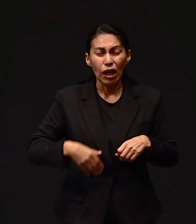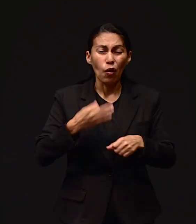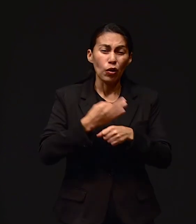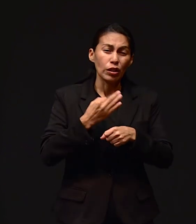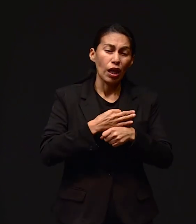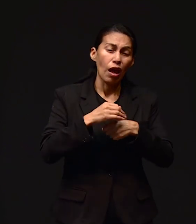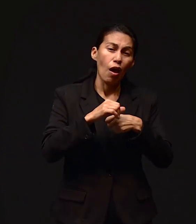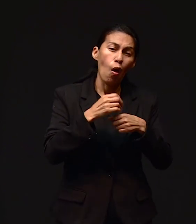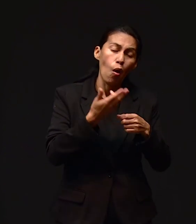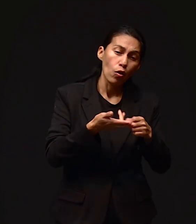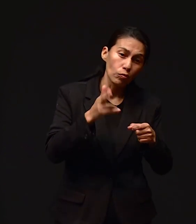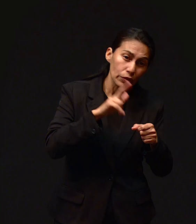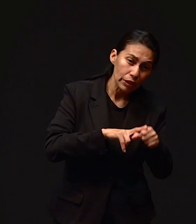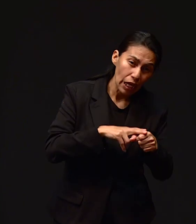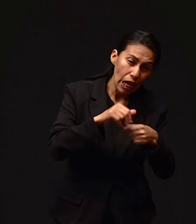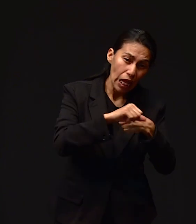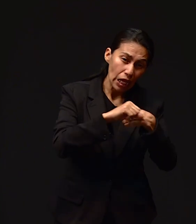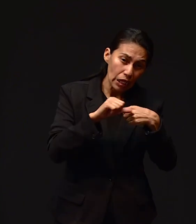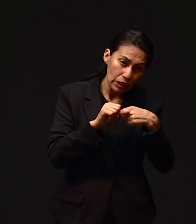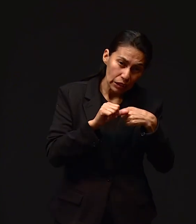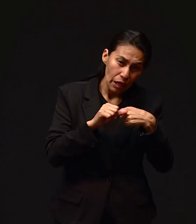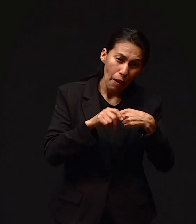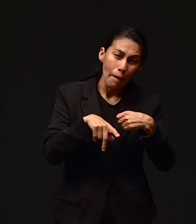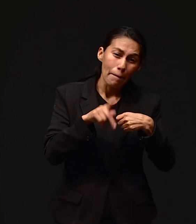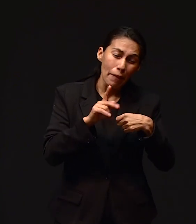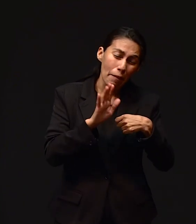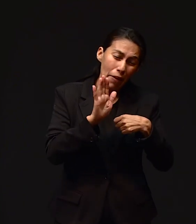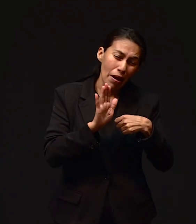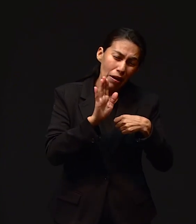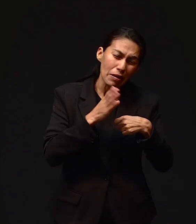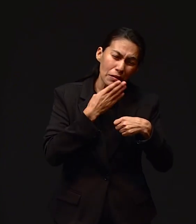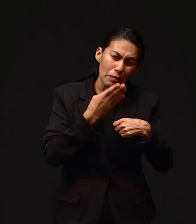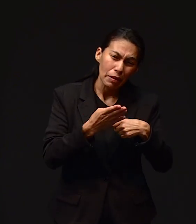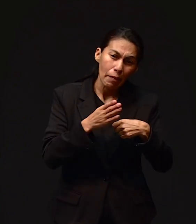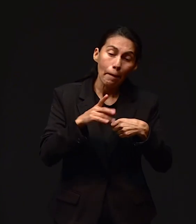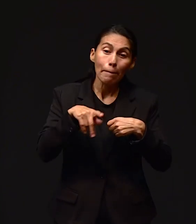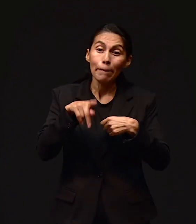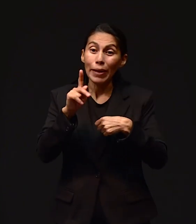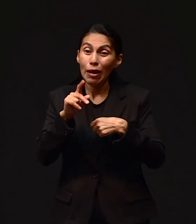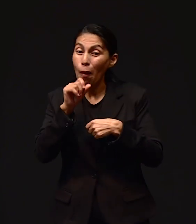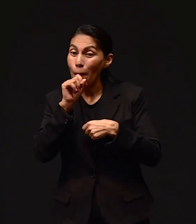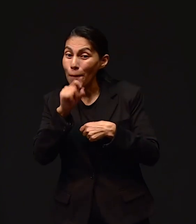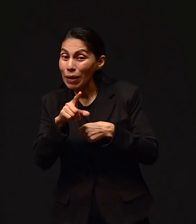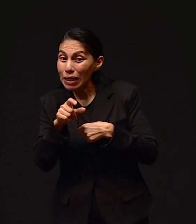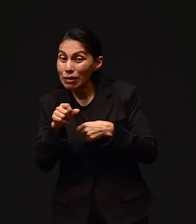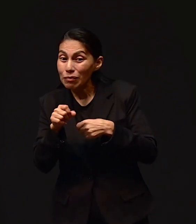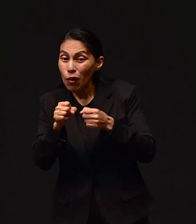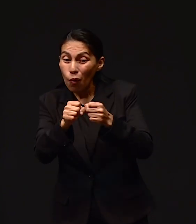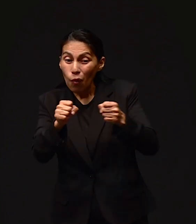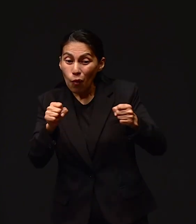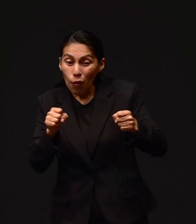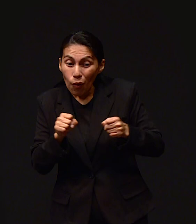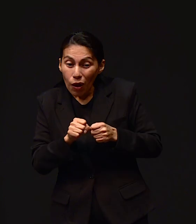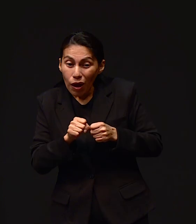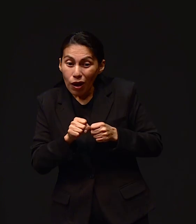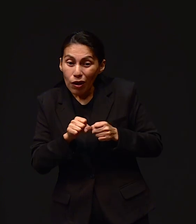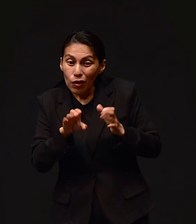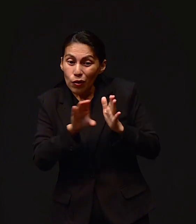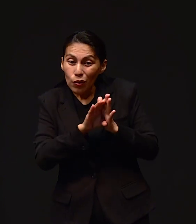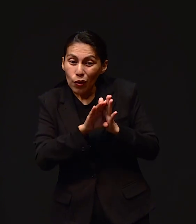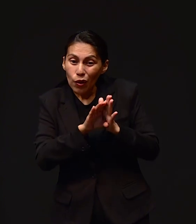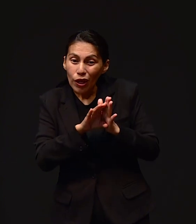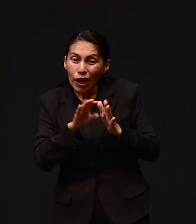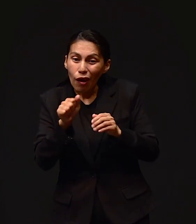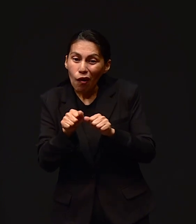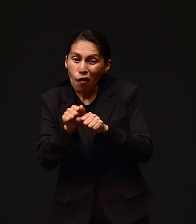Quirúrgicamente Y aparentemente salió bien Pero como lo tenían En la misma sala Donde están los enfermos de COVID